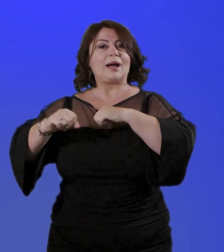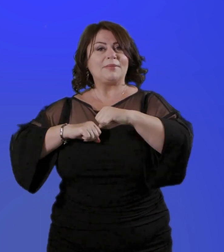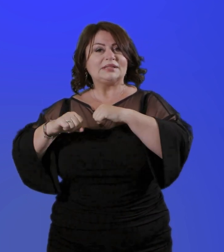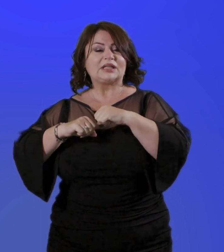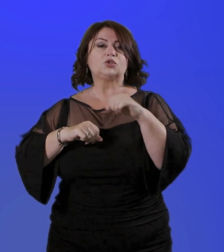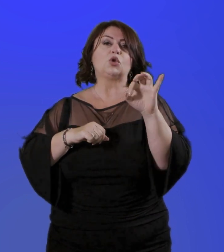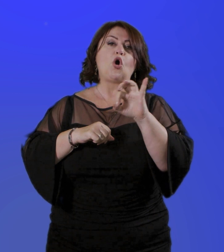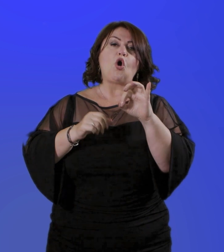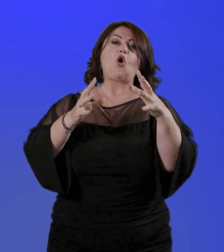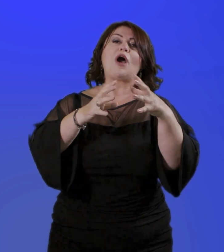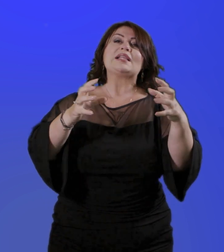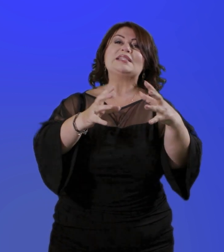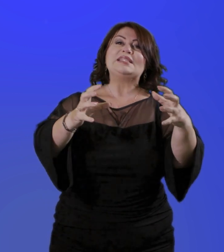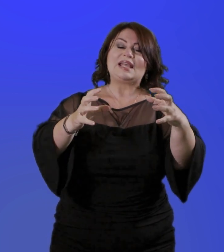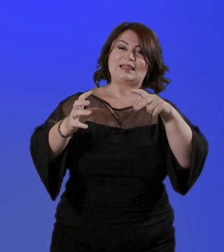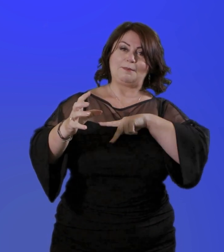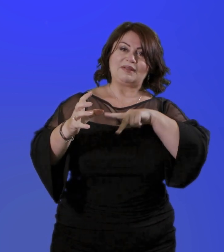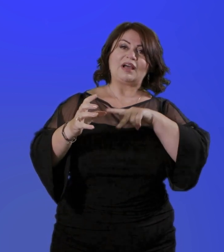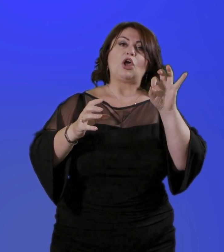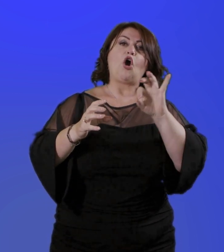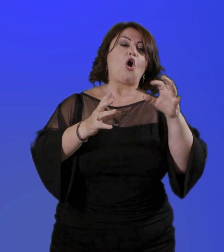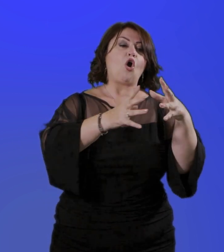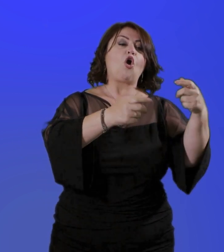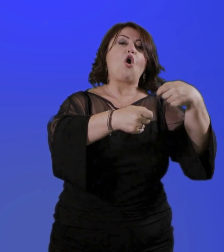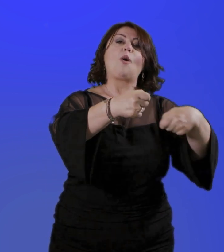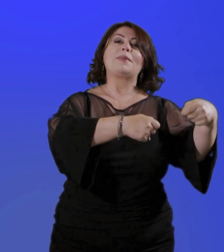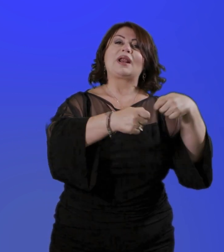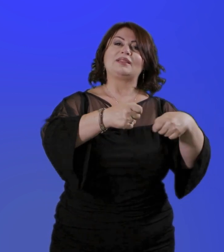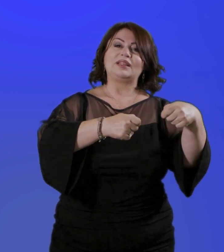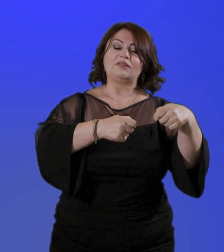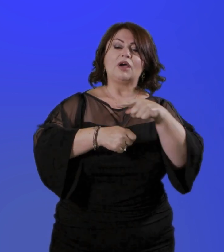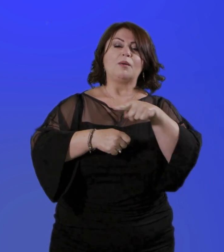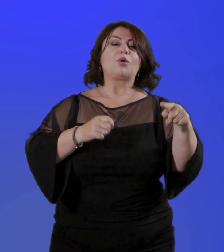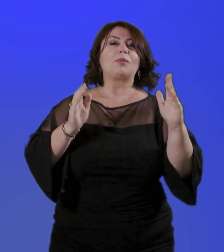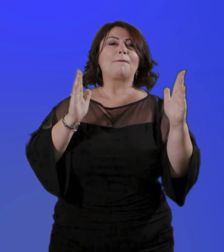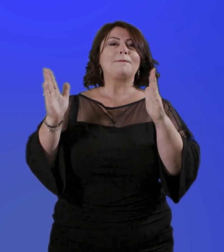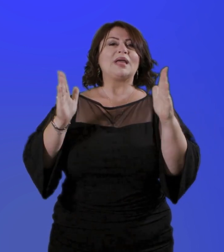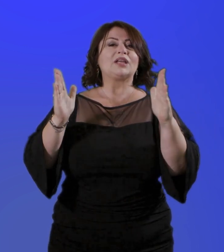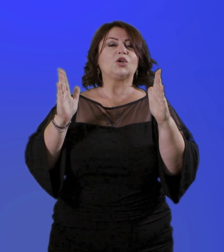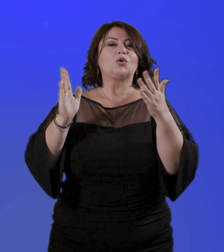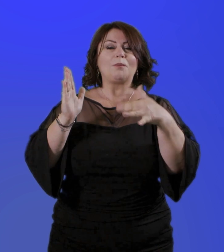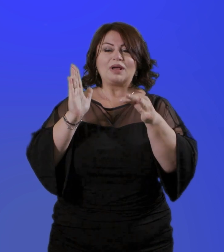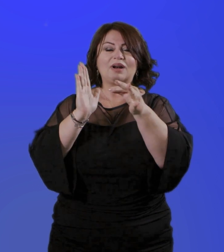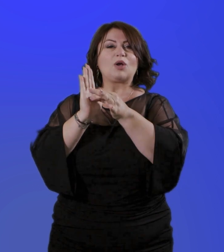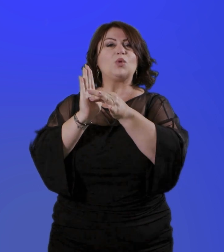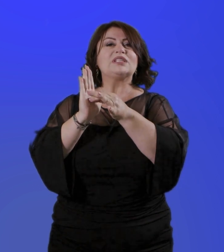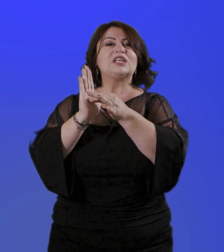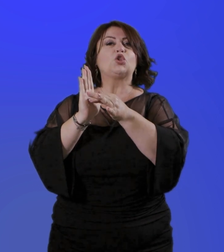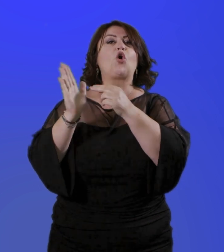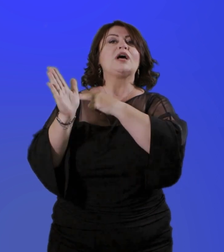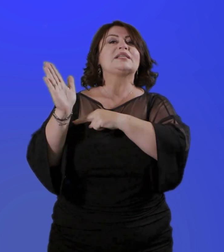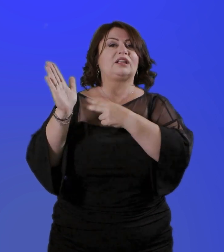amministrazioni o aziende private o cooperative svolti nel periodo in cui è presente il requisito sanitario.